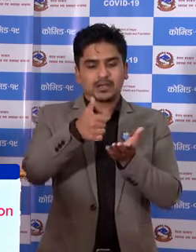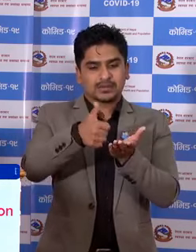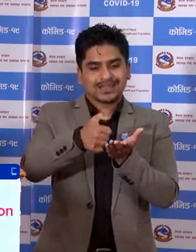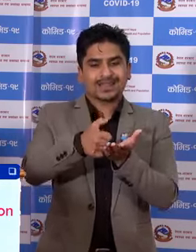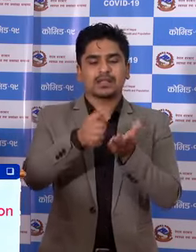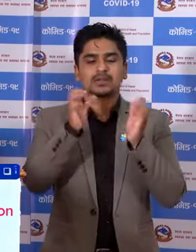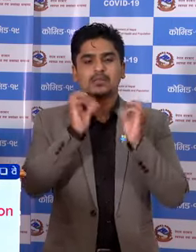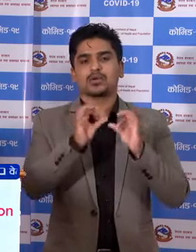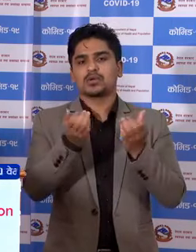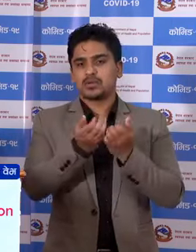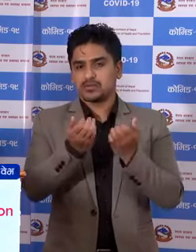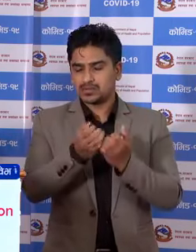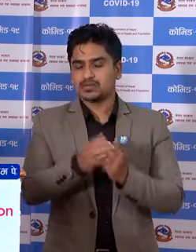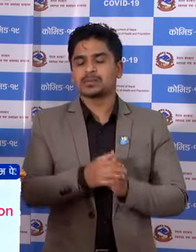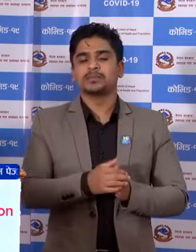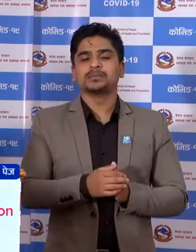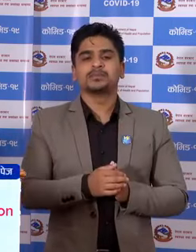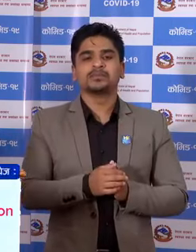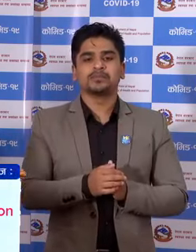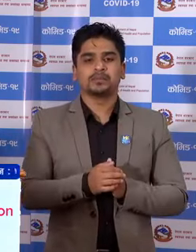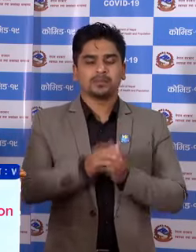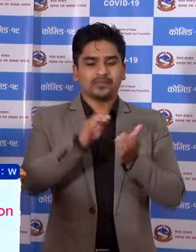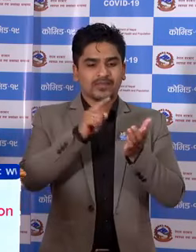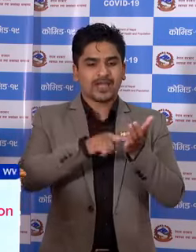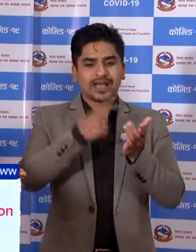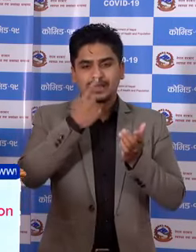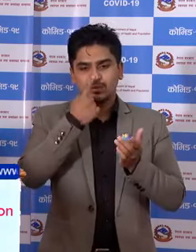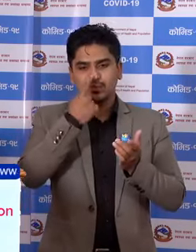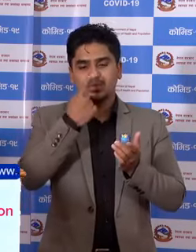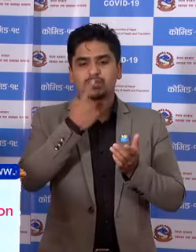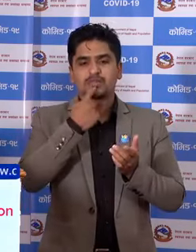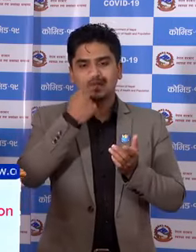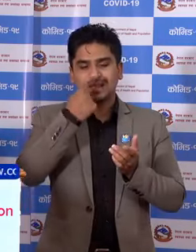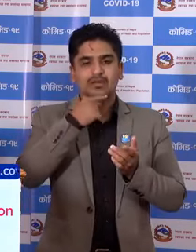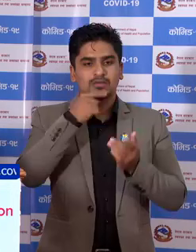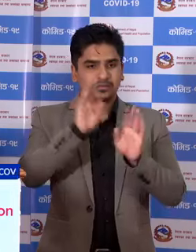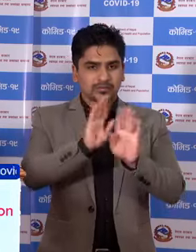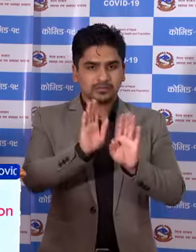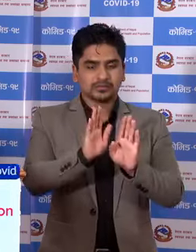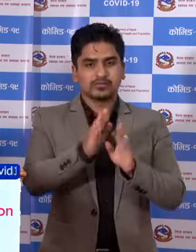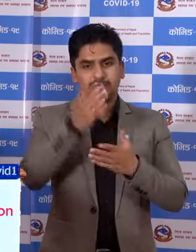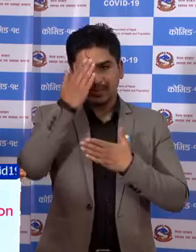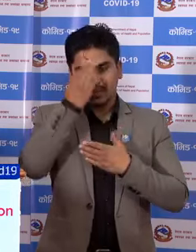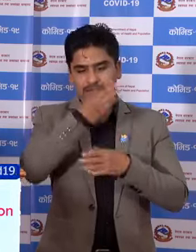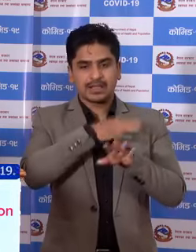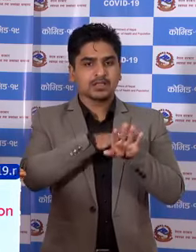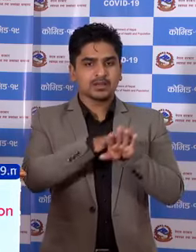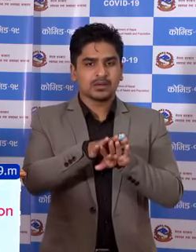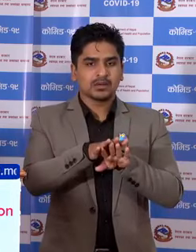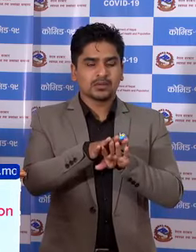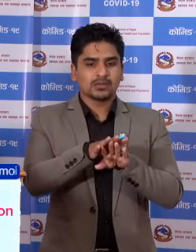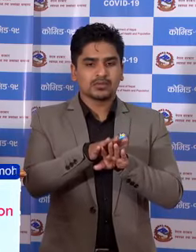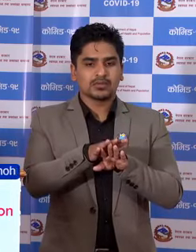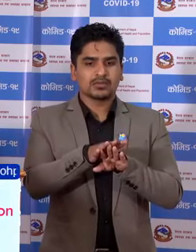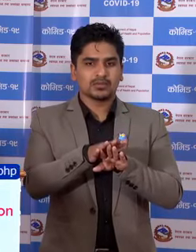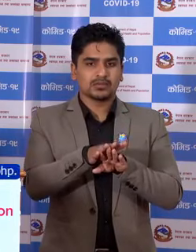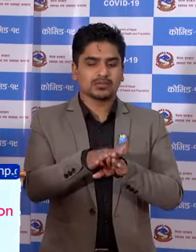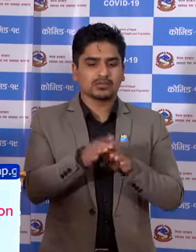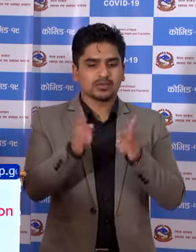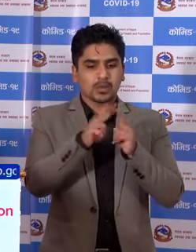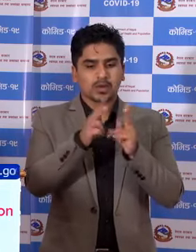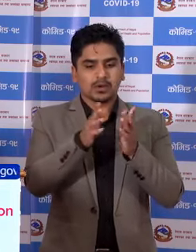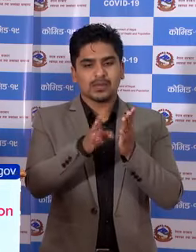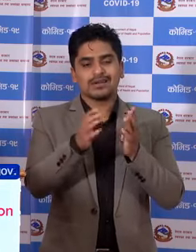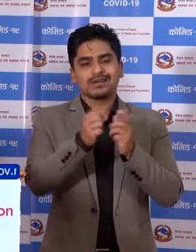सेनिटाइजर को परियुक गर्नूस हाथ मोख्र नाक नचुने संक्रमित बेक्ति को संक्रमड वाट